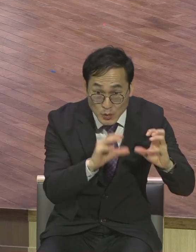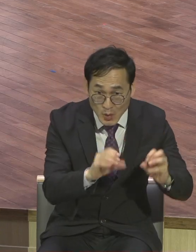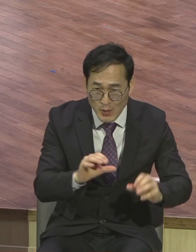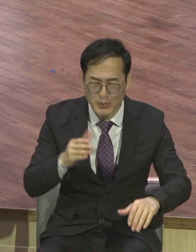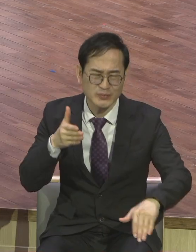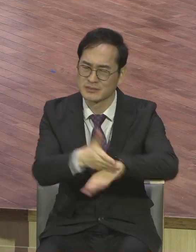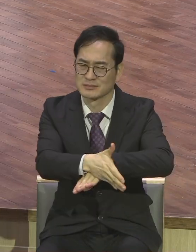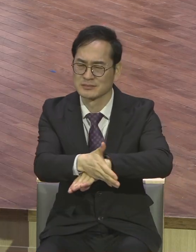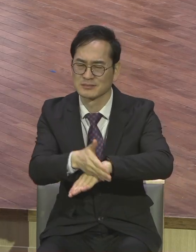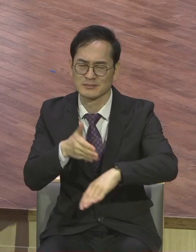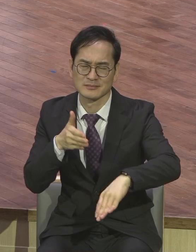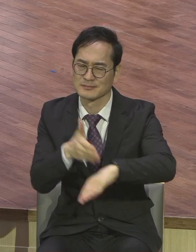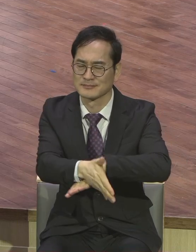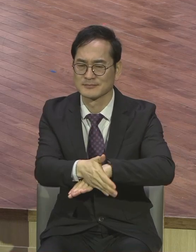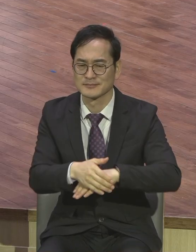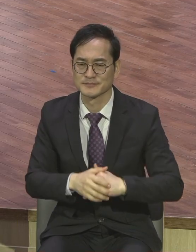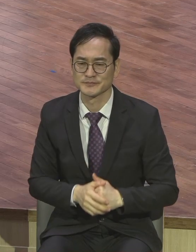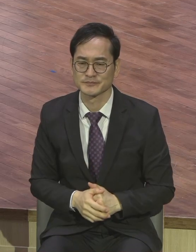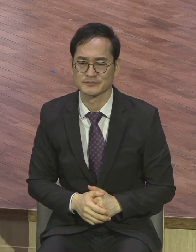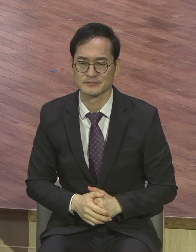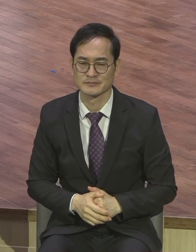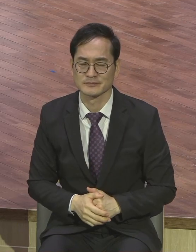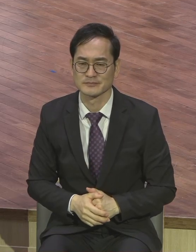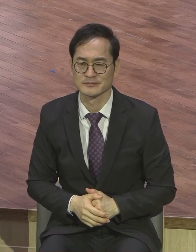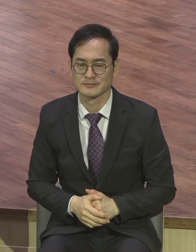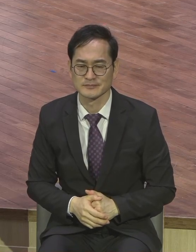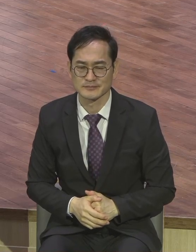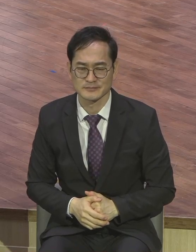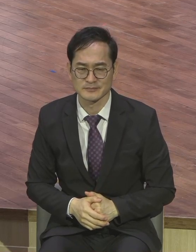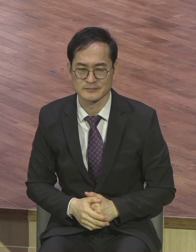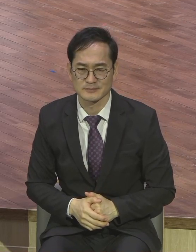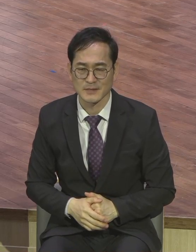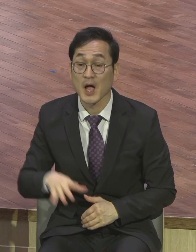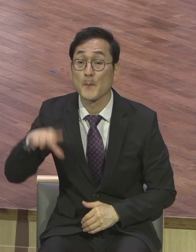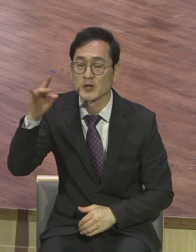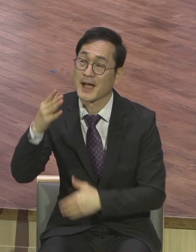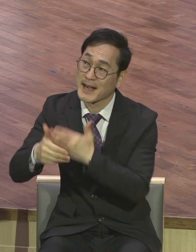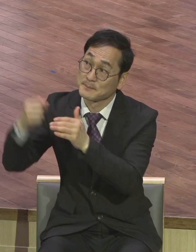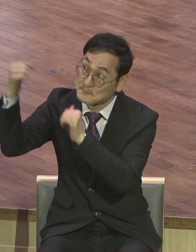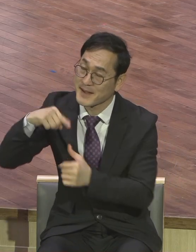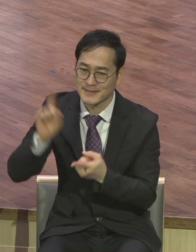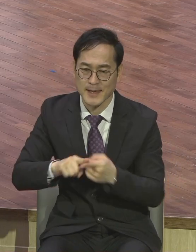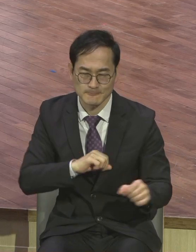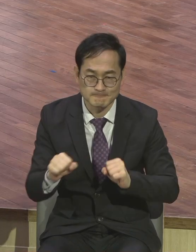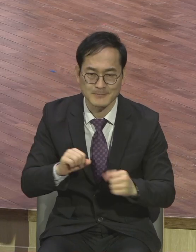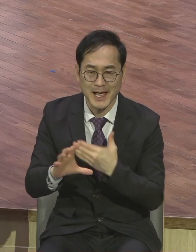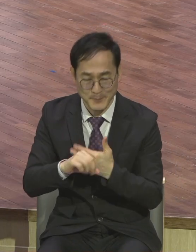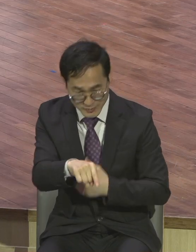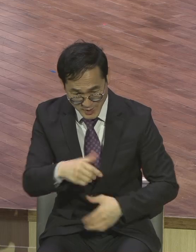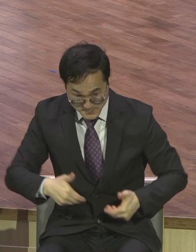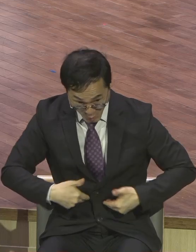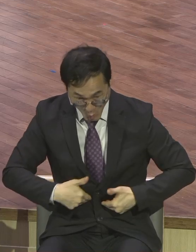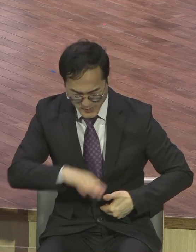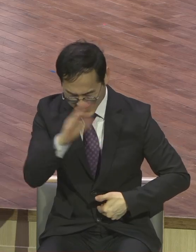올라 세우고 딱 하나님 하도록 그때그때 다 채워주신다 아무 걱정하지 말고 방향을 맞추라